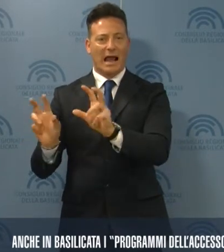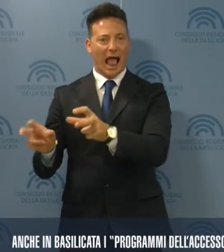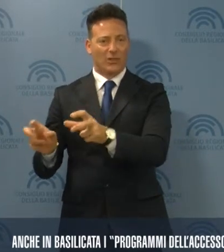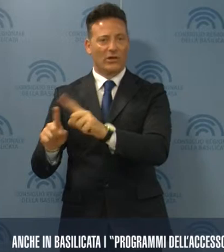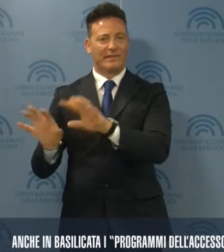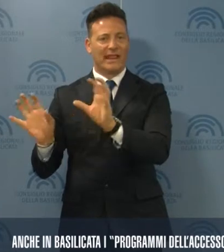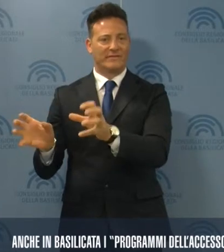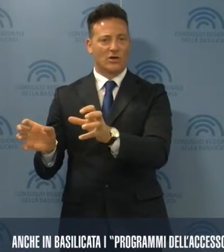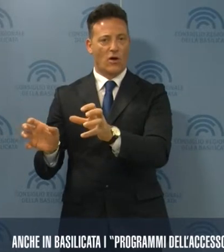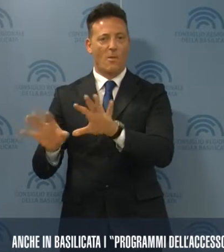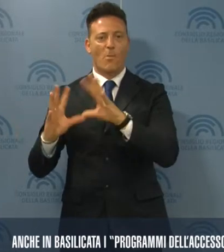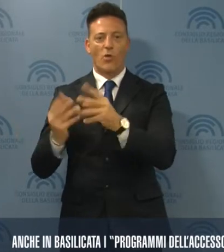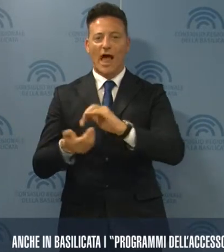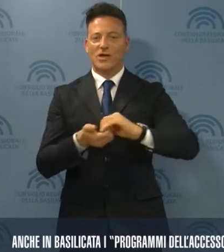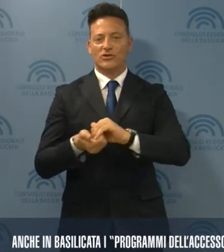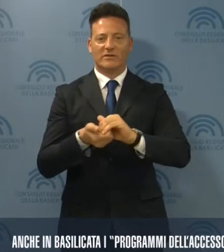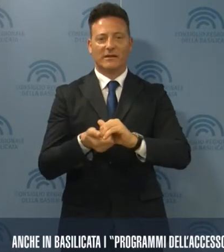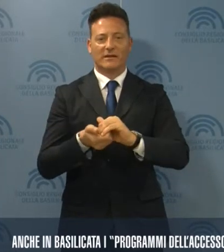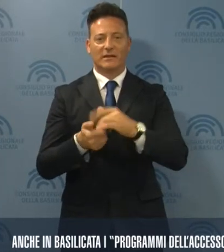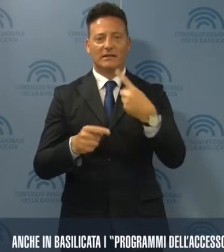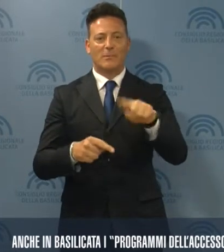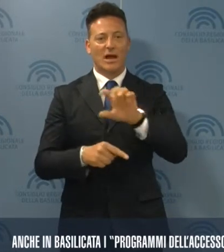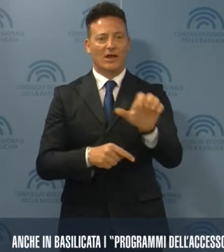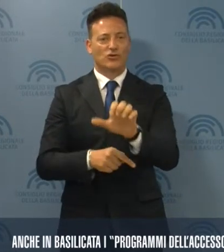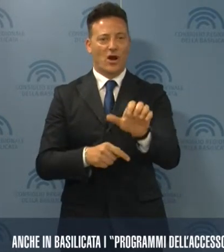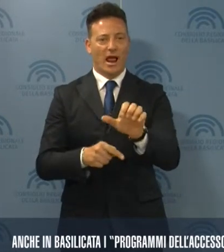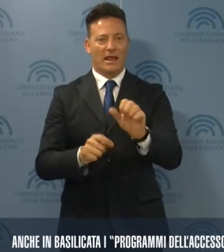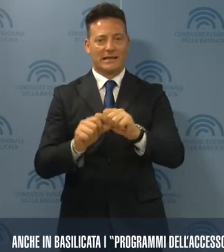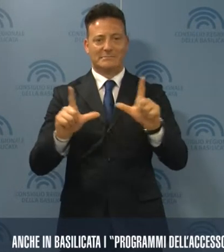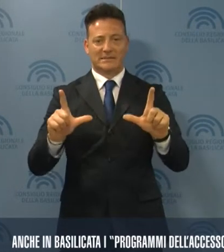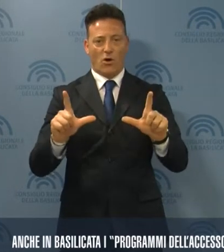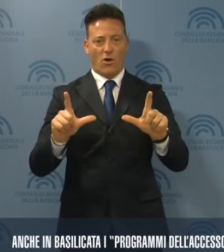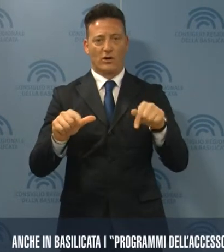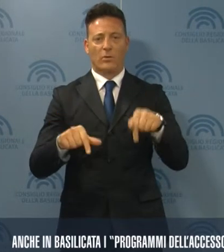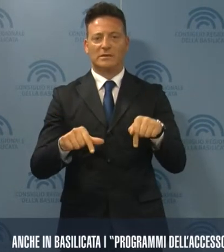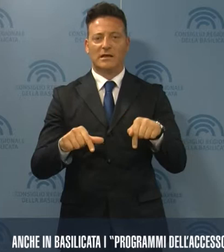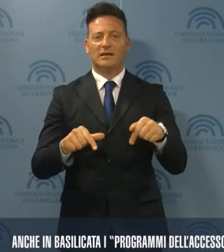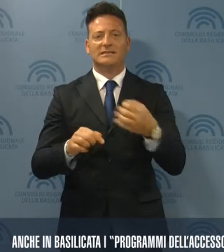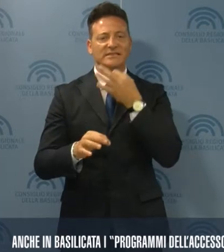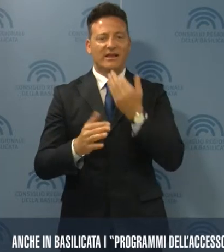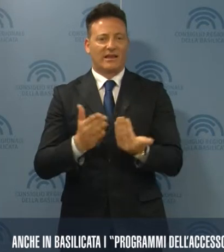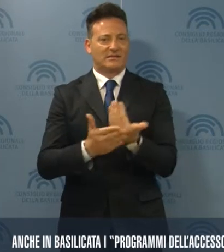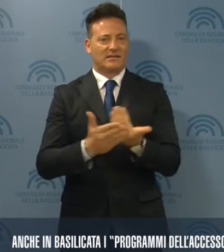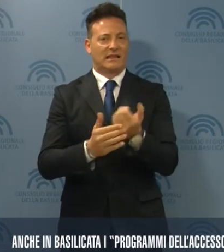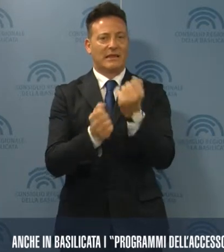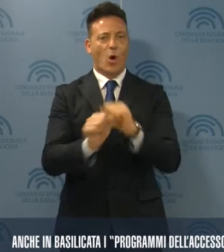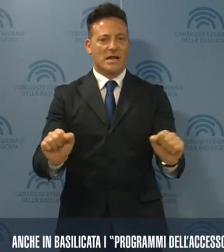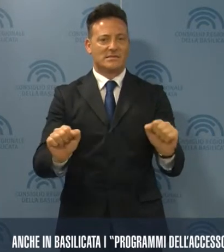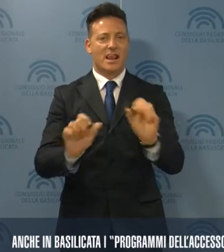televisivo del mondo associativo alle trasmissioni regionali. Un'iniziativa di libertà e democrazia, ha detto il Consigliere Rosa,